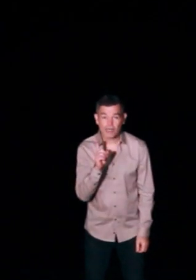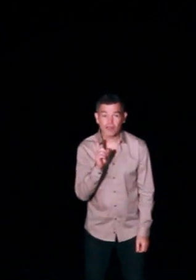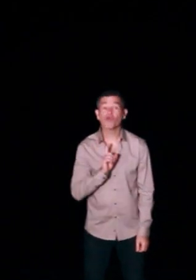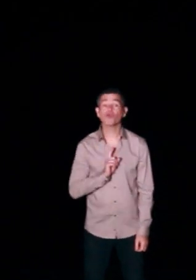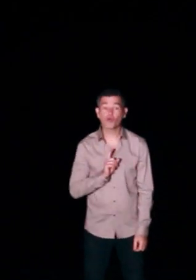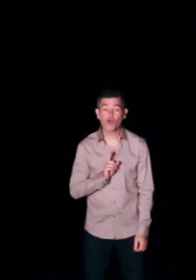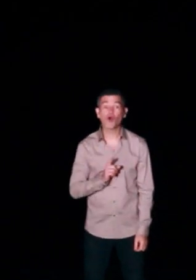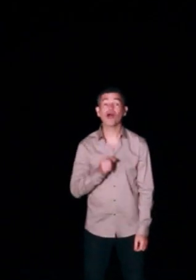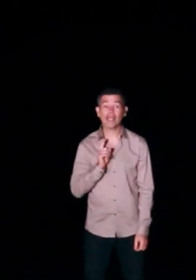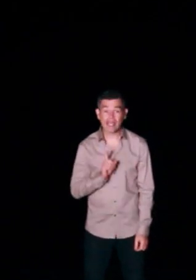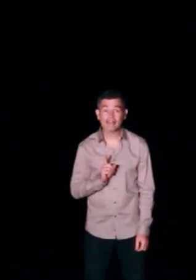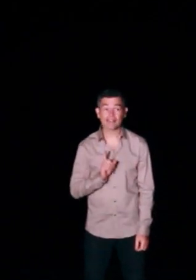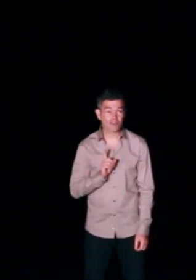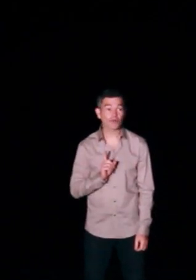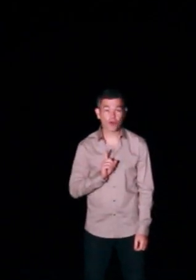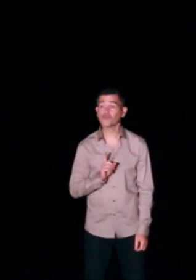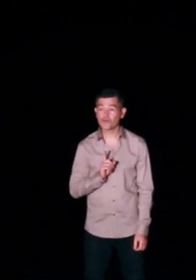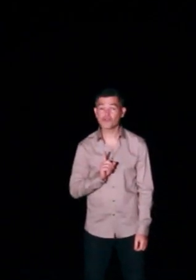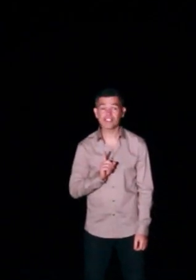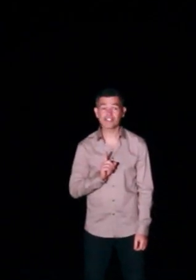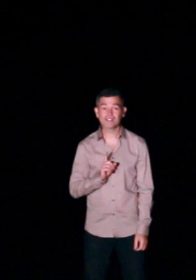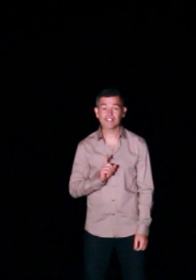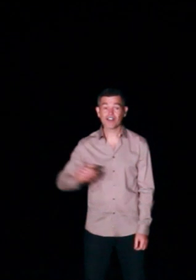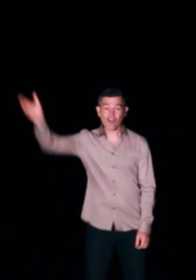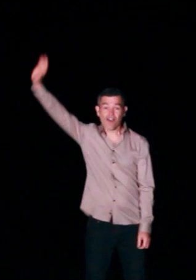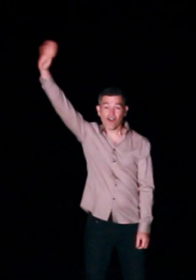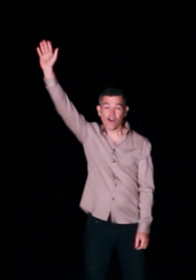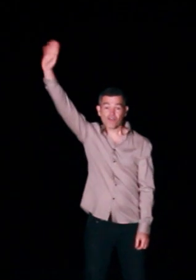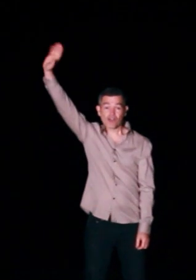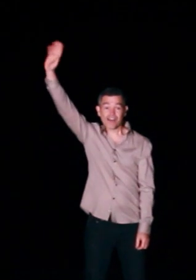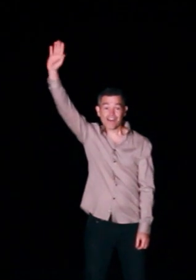pas le corps est un instrument de musique au revoir